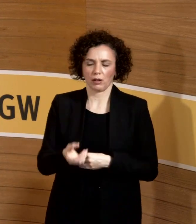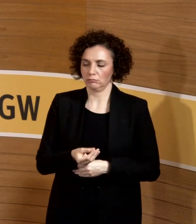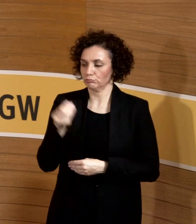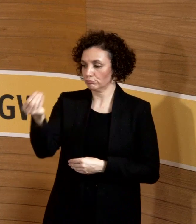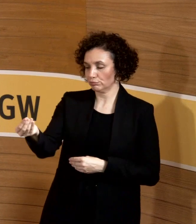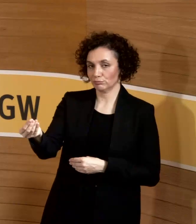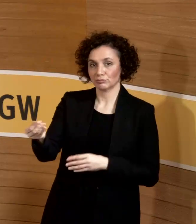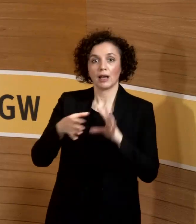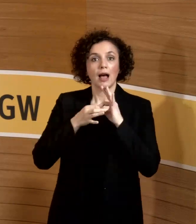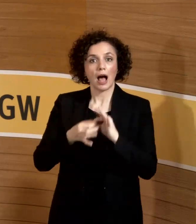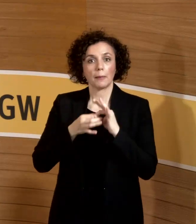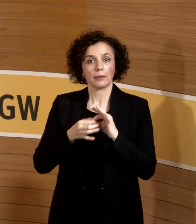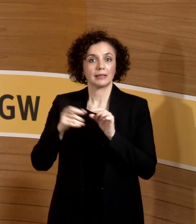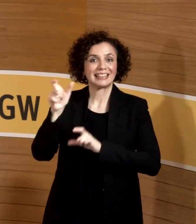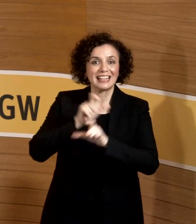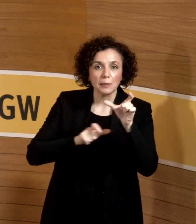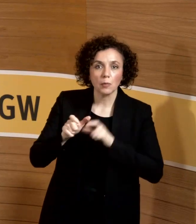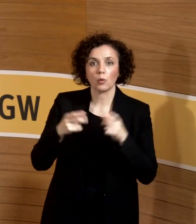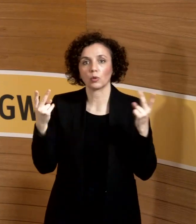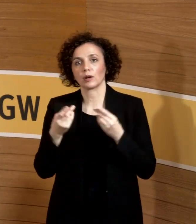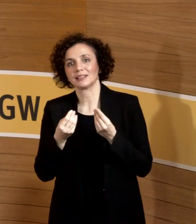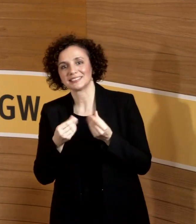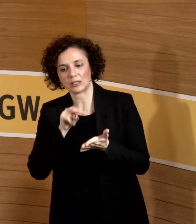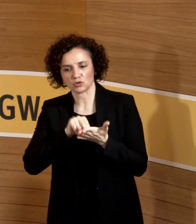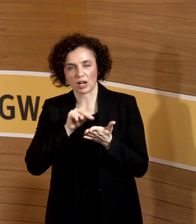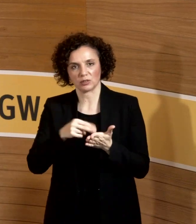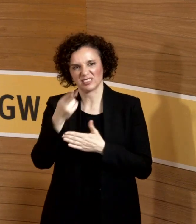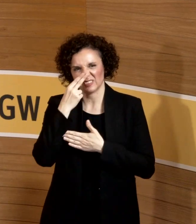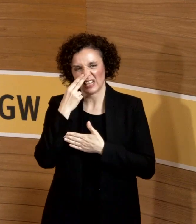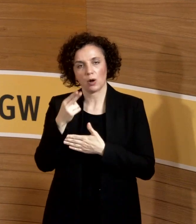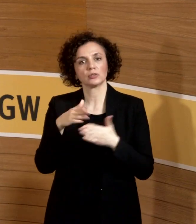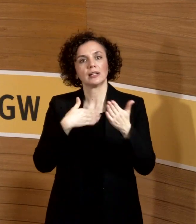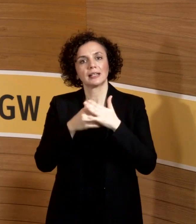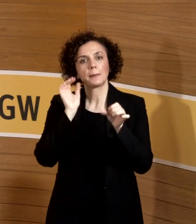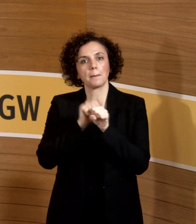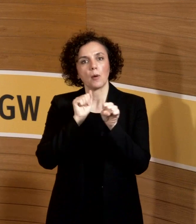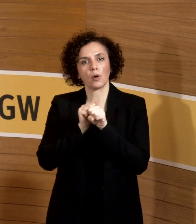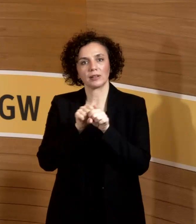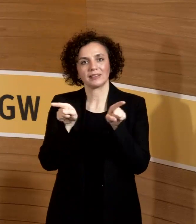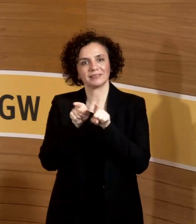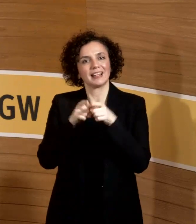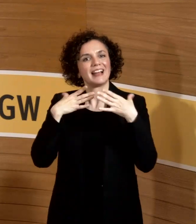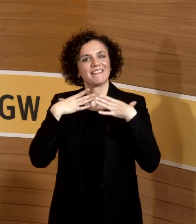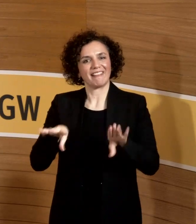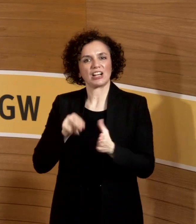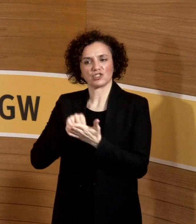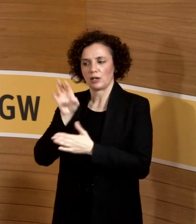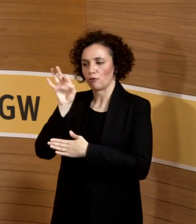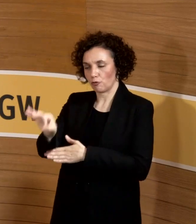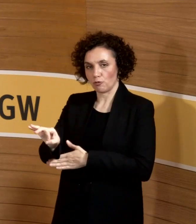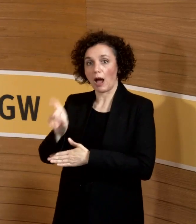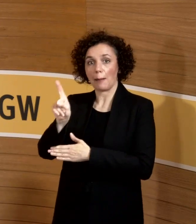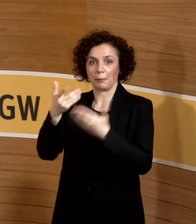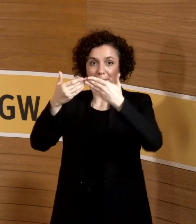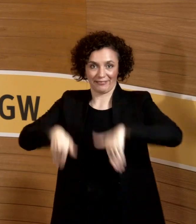Abhängigkeit vom Immun- oder Serostatus, sind halt bestimmte verfristete Freistellungen notwendig, über die, ich Ihnen eben grundsätzlich